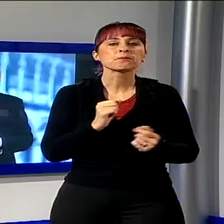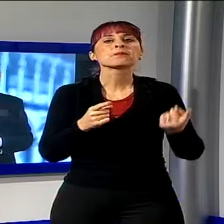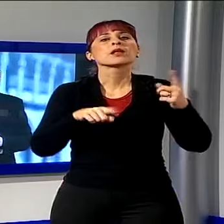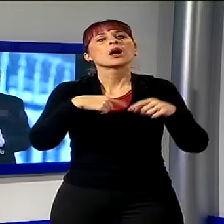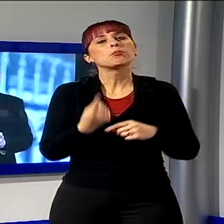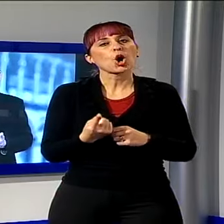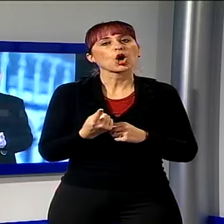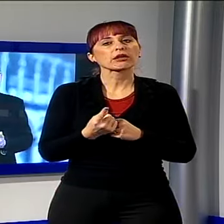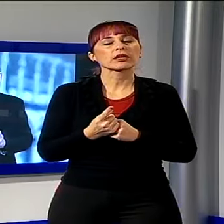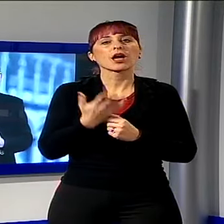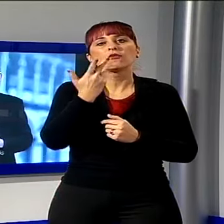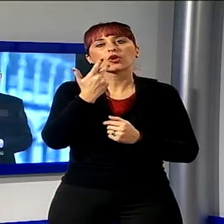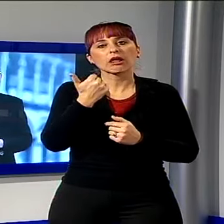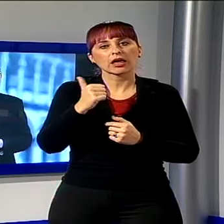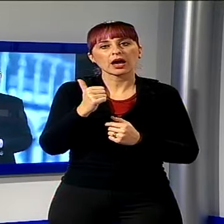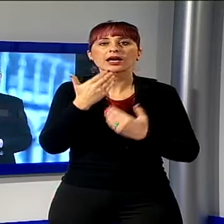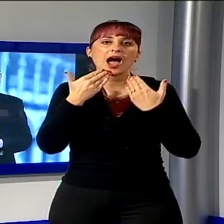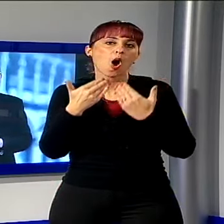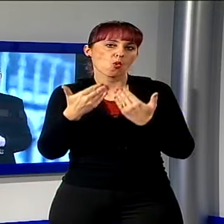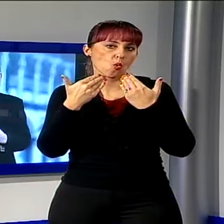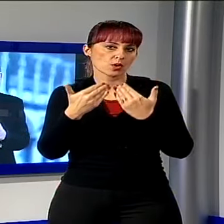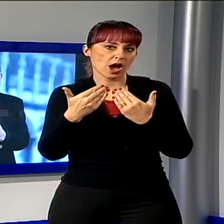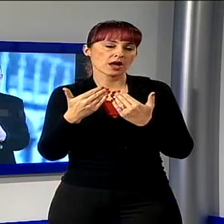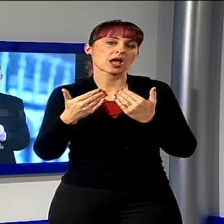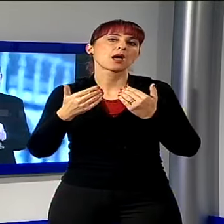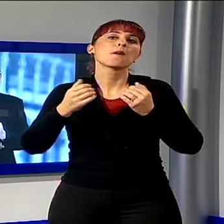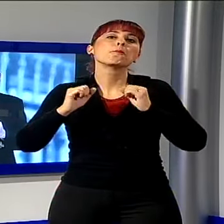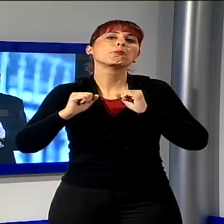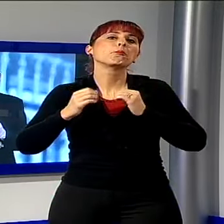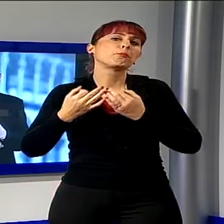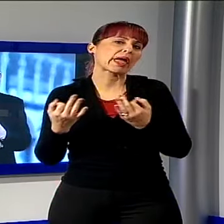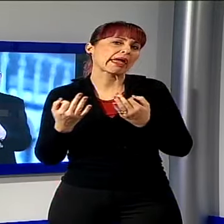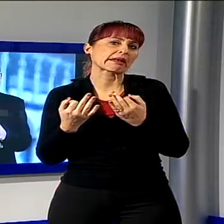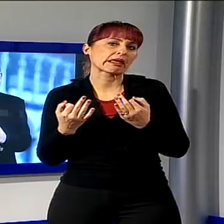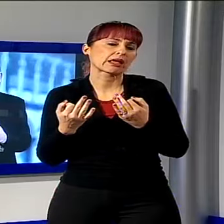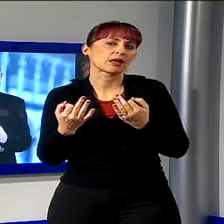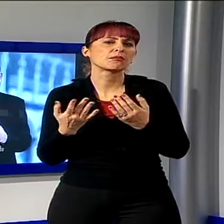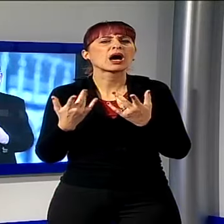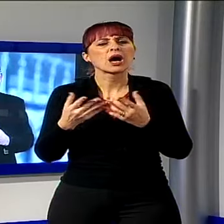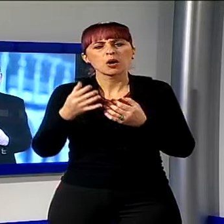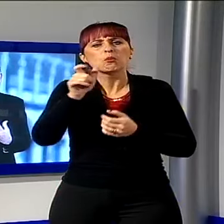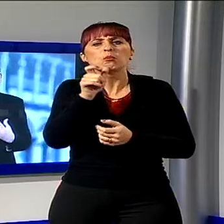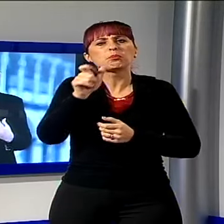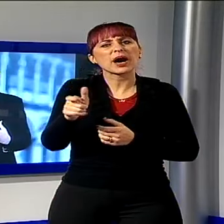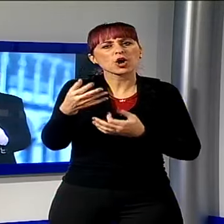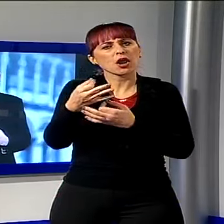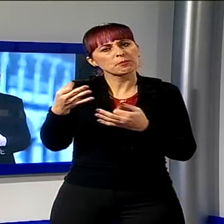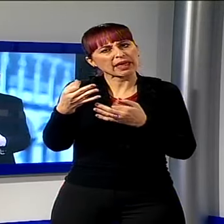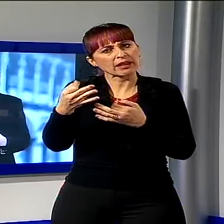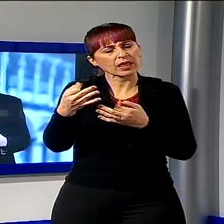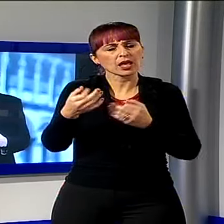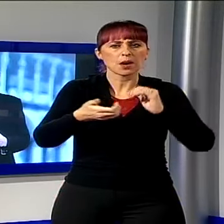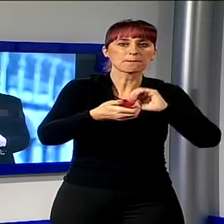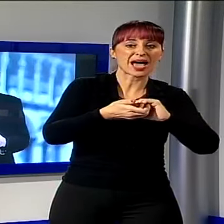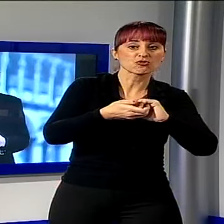vorrei augurare bene, però la parola bene, pace e bene,